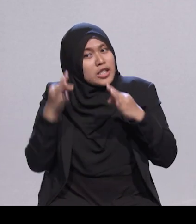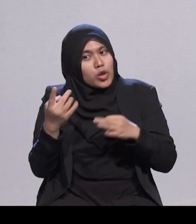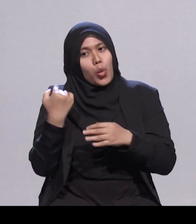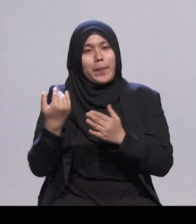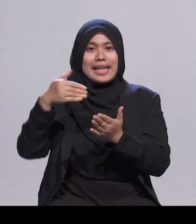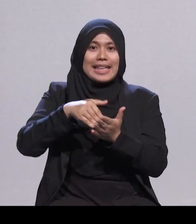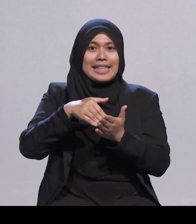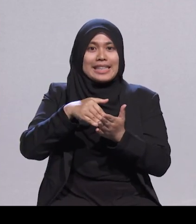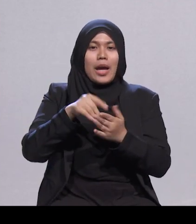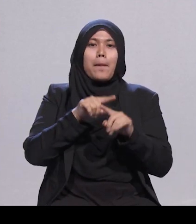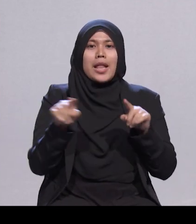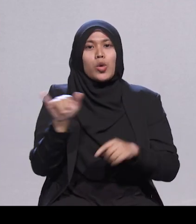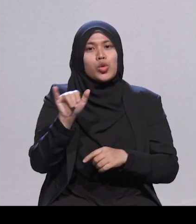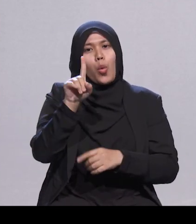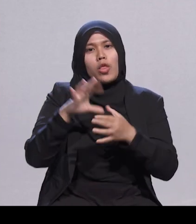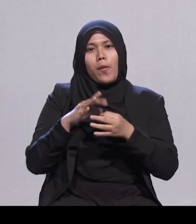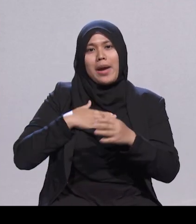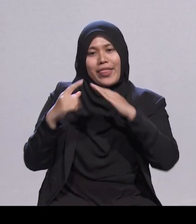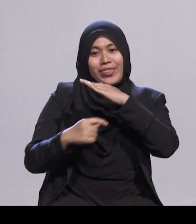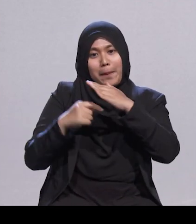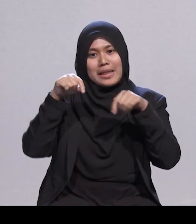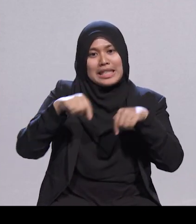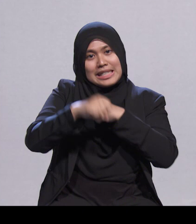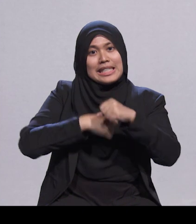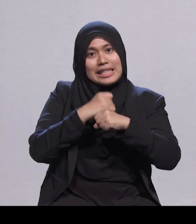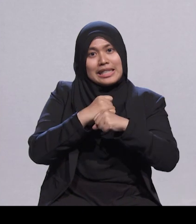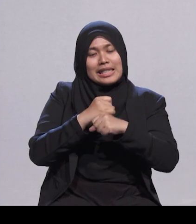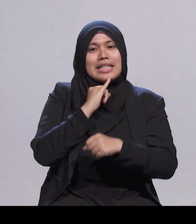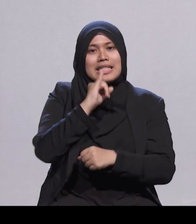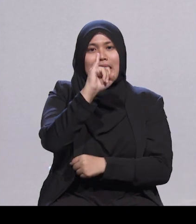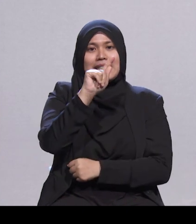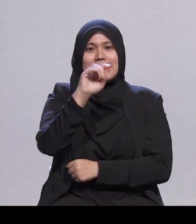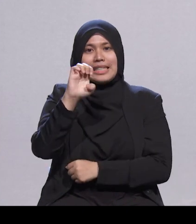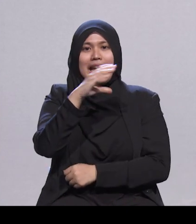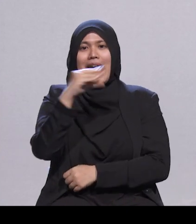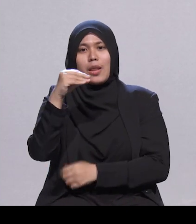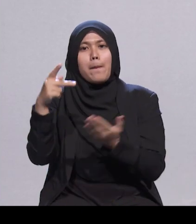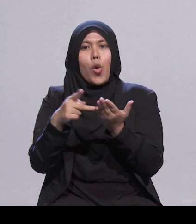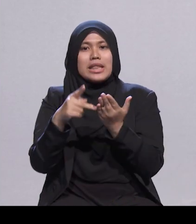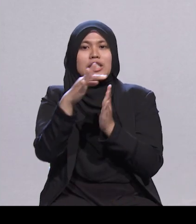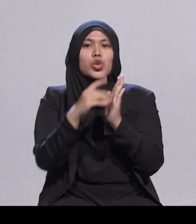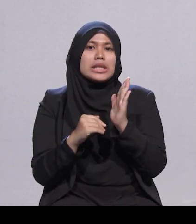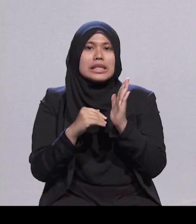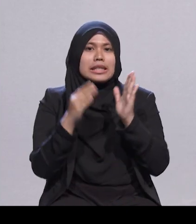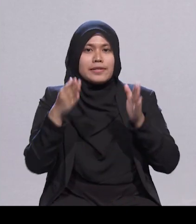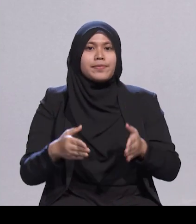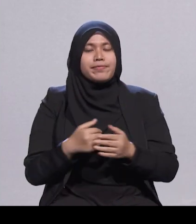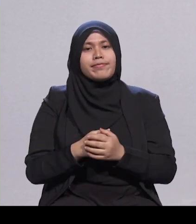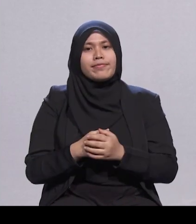But also, one of my themes this year is ITE and Poly students. Their studies, their work,